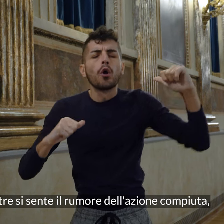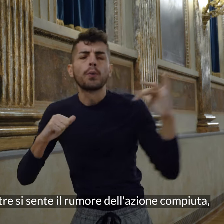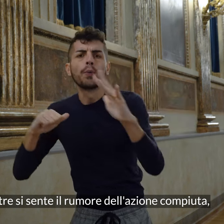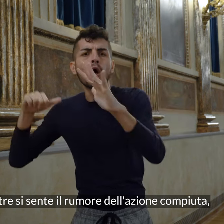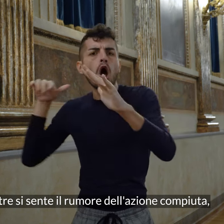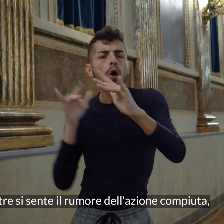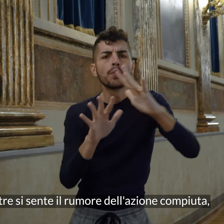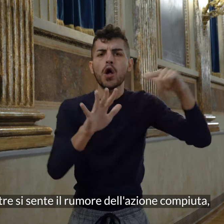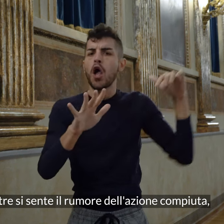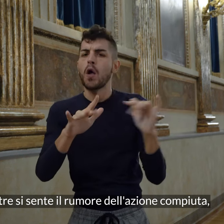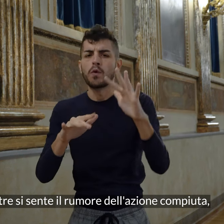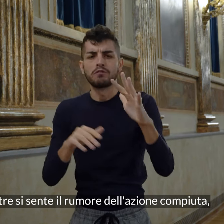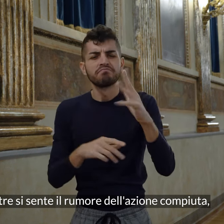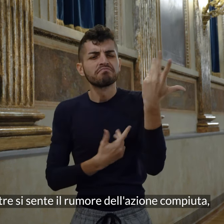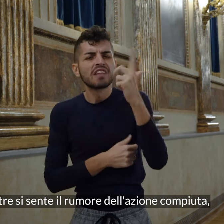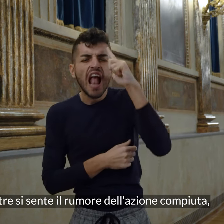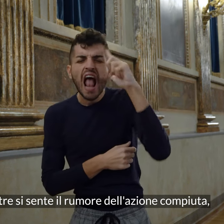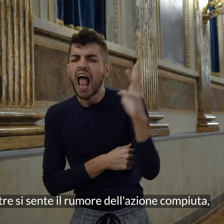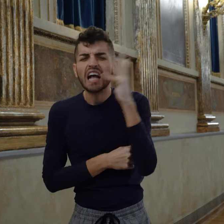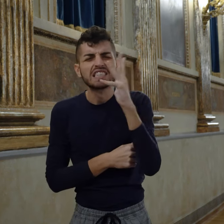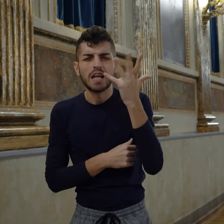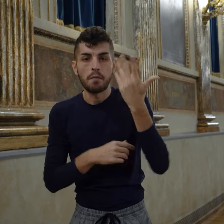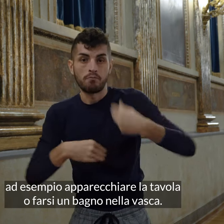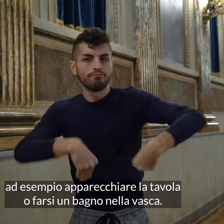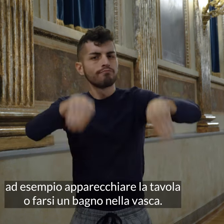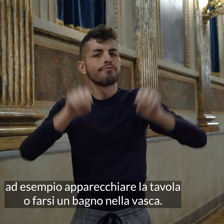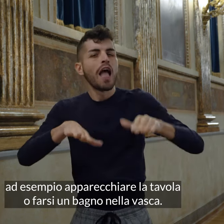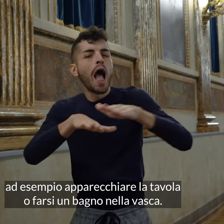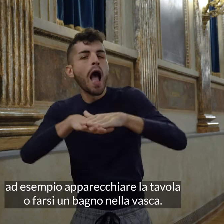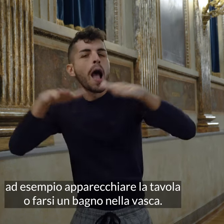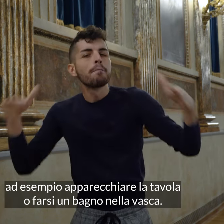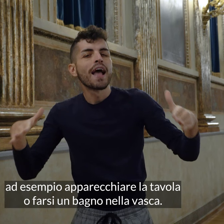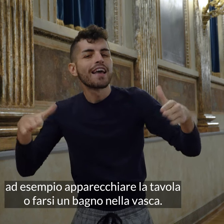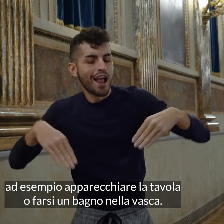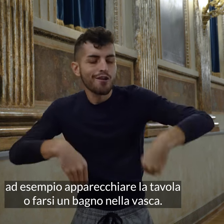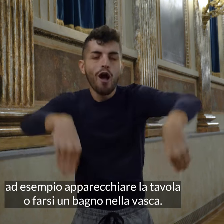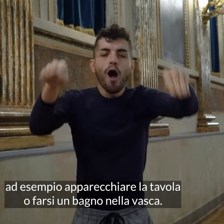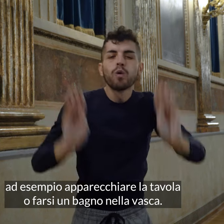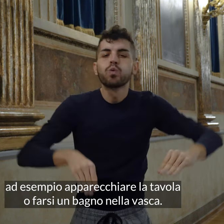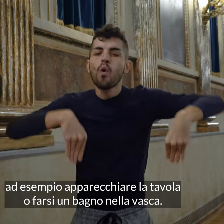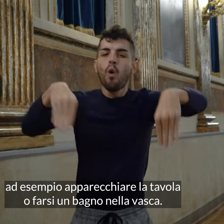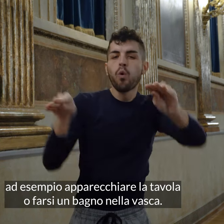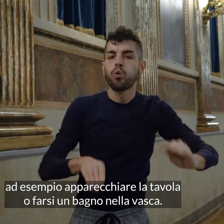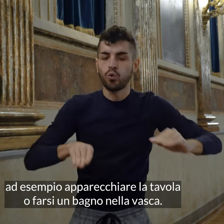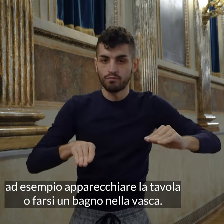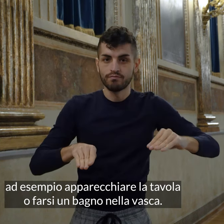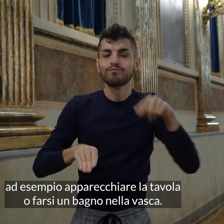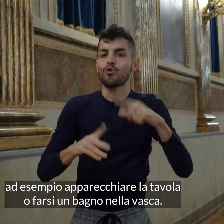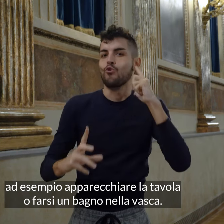il rumore dell'azione compiuta Ad esempio apparecchiare la tavola o farsi un